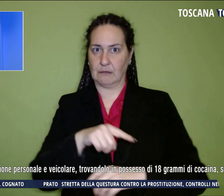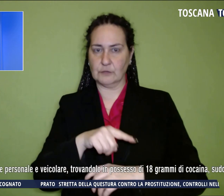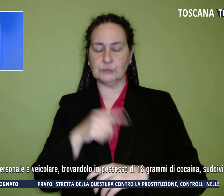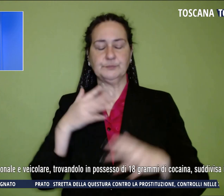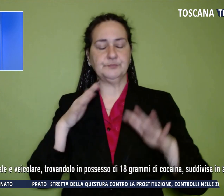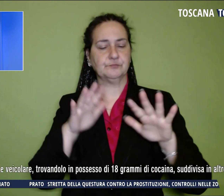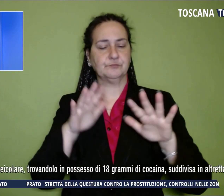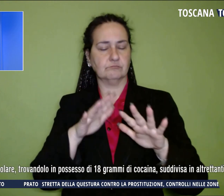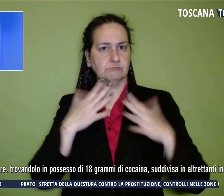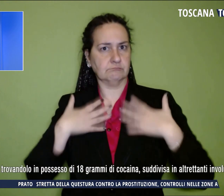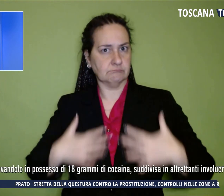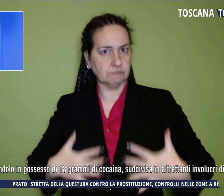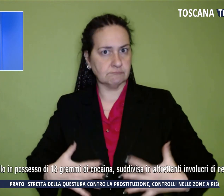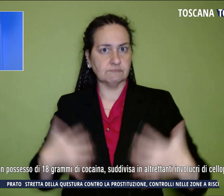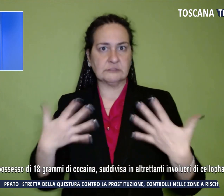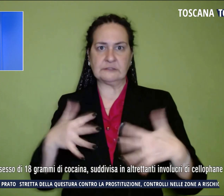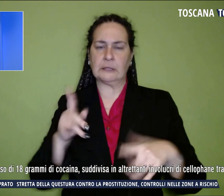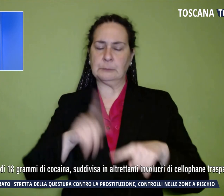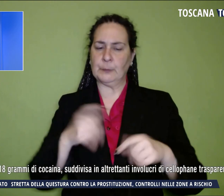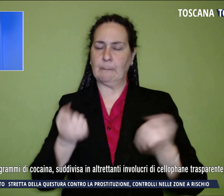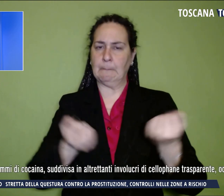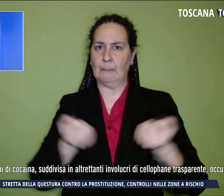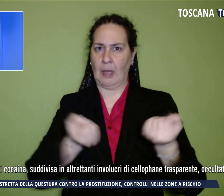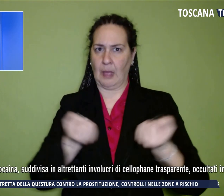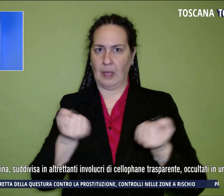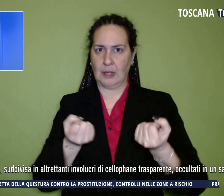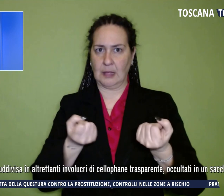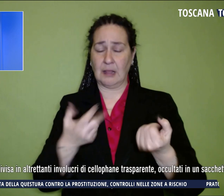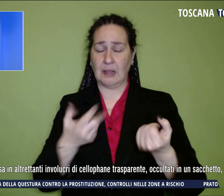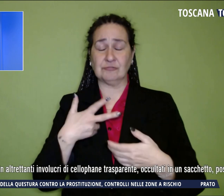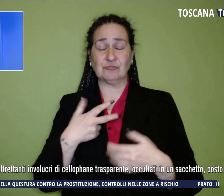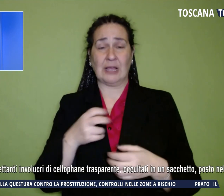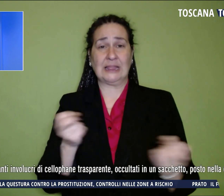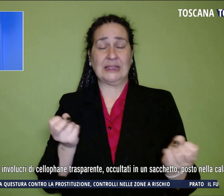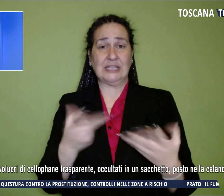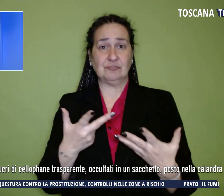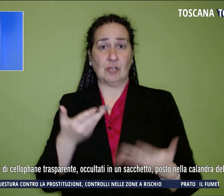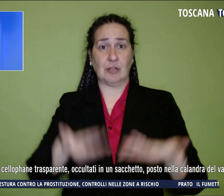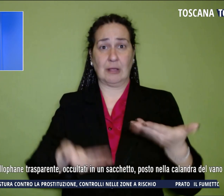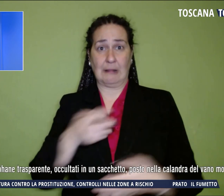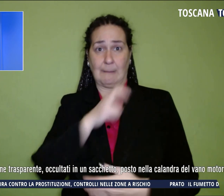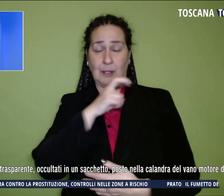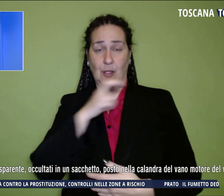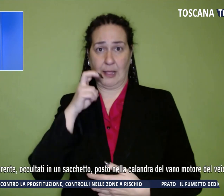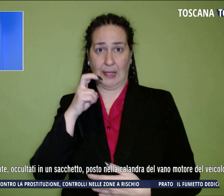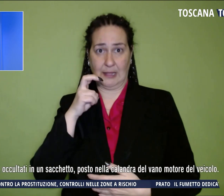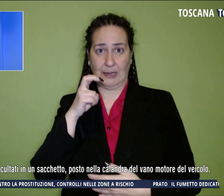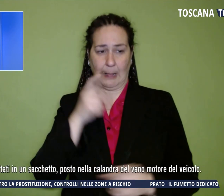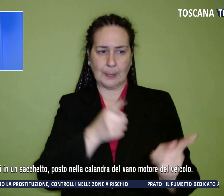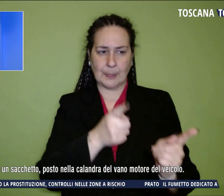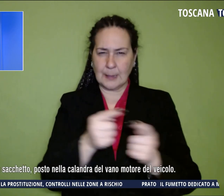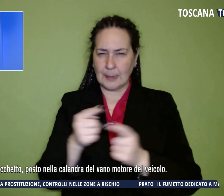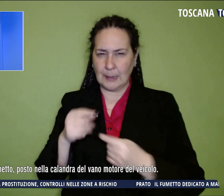personale e del veicolo, trovandolo in possesso di 18 grammi di cocaina, divise in altrettanti involucri